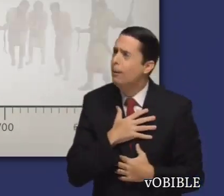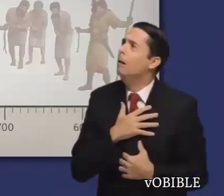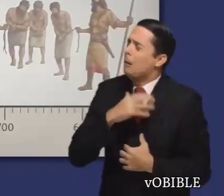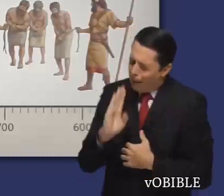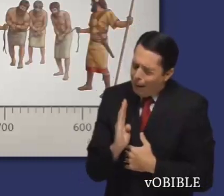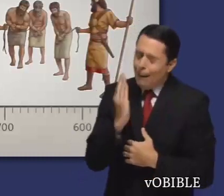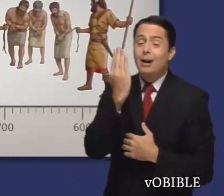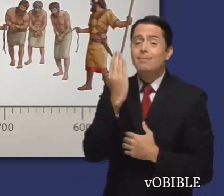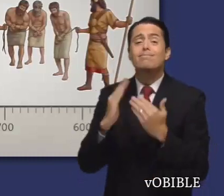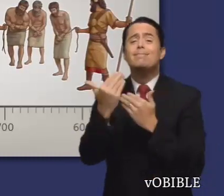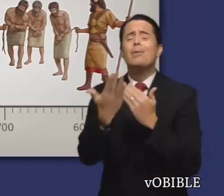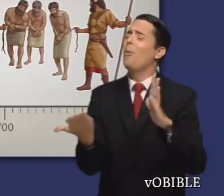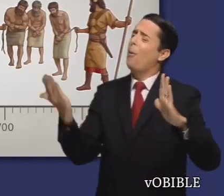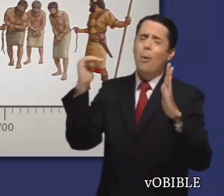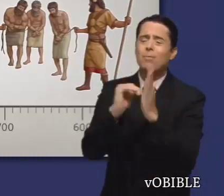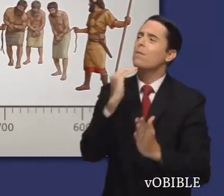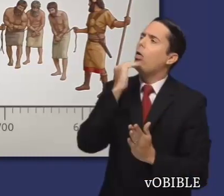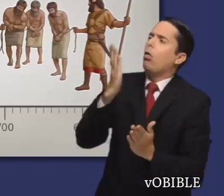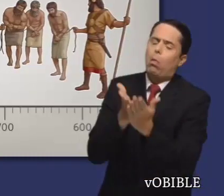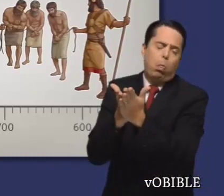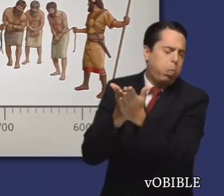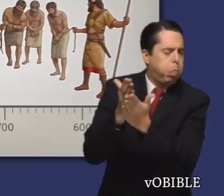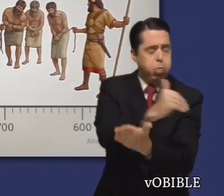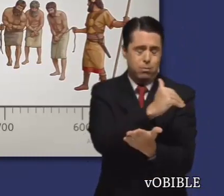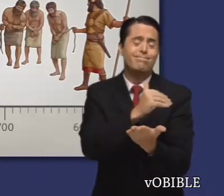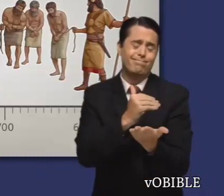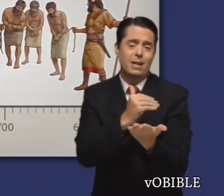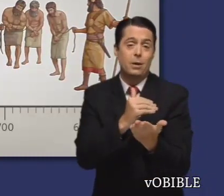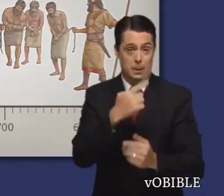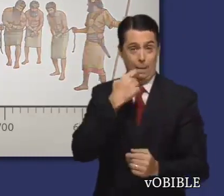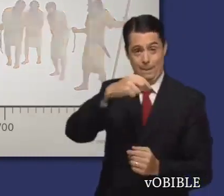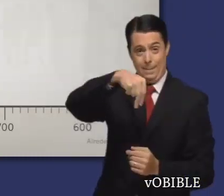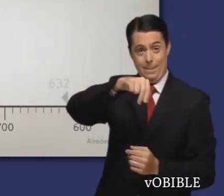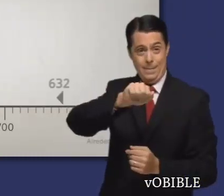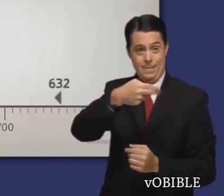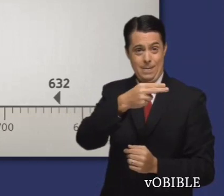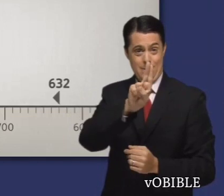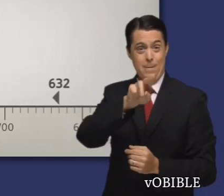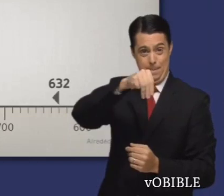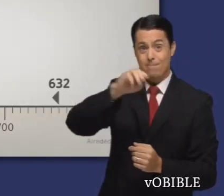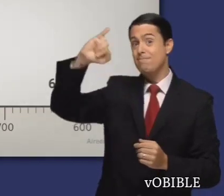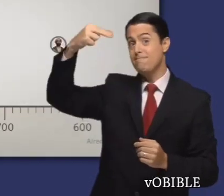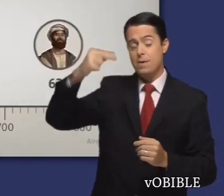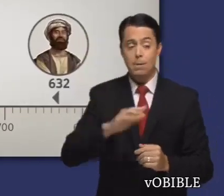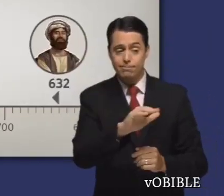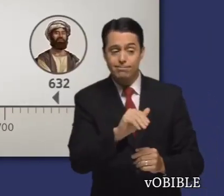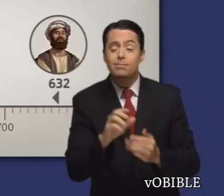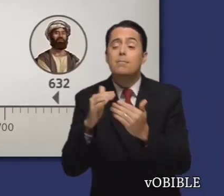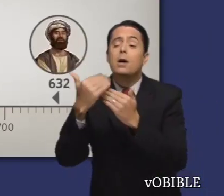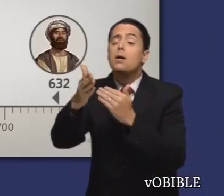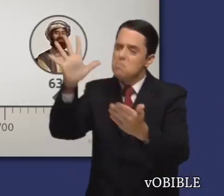Pero con el tiempo, los ninivitas volvieron a ser crueles como antes y unos dos siglos después de la profecía de Jonás,